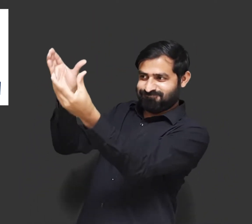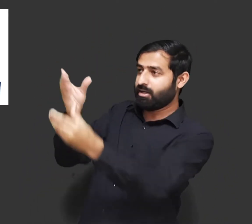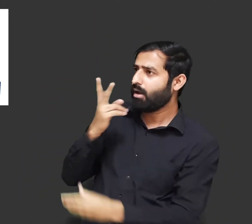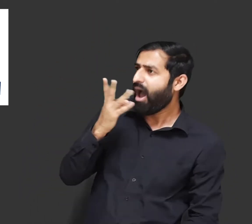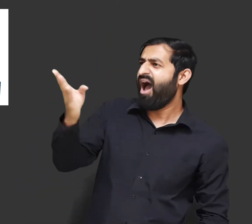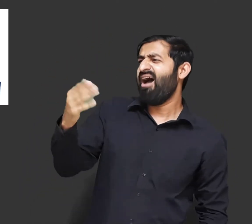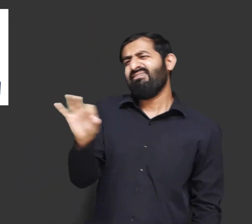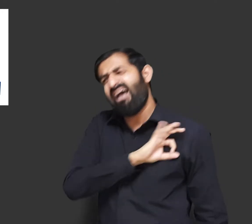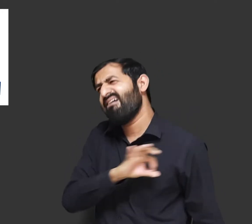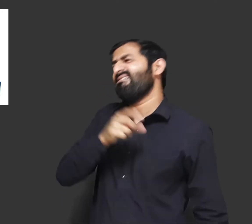उस दुकान पर